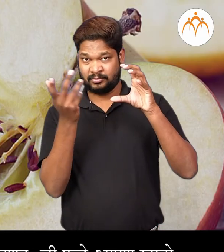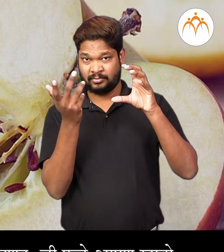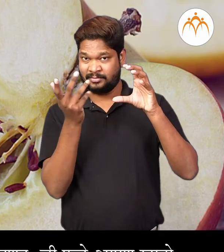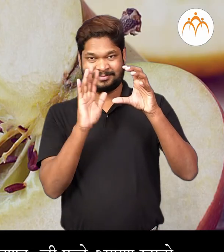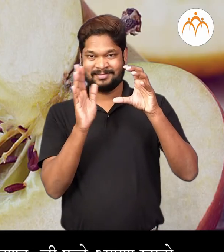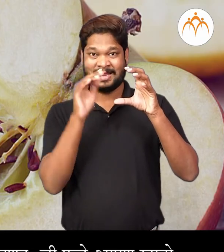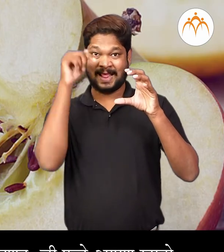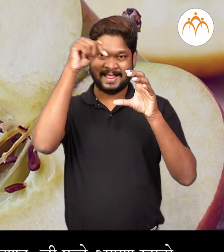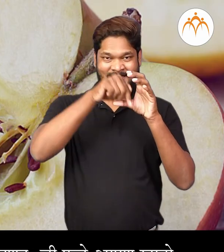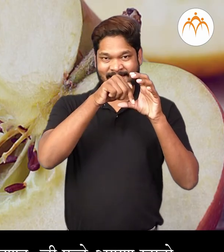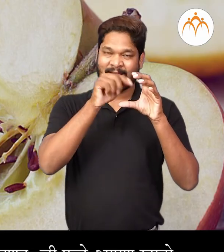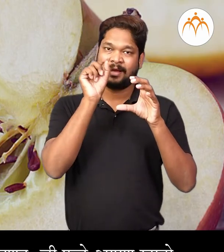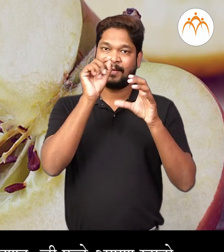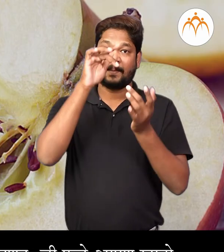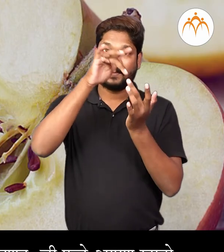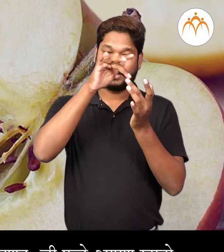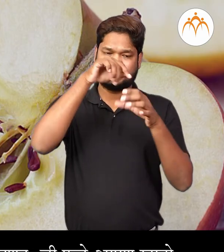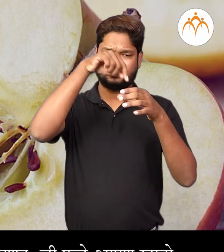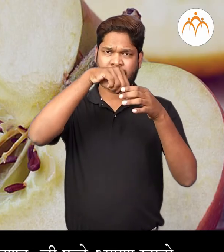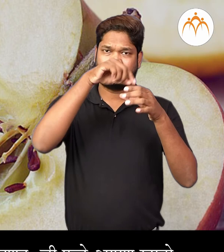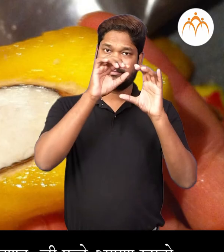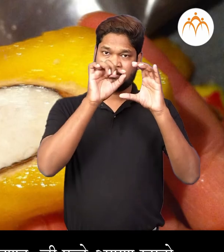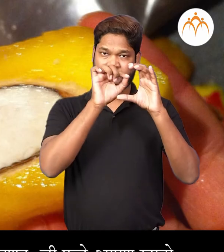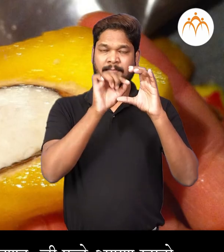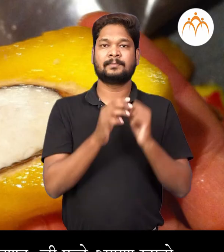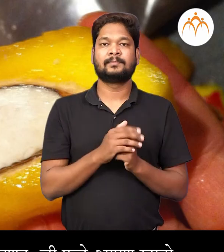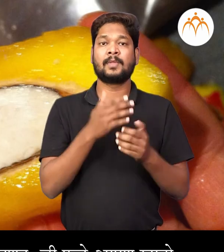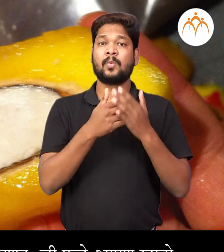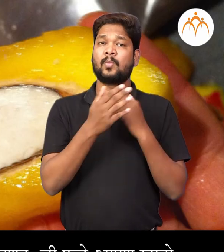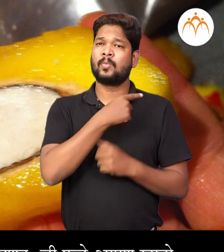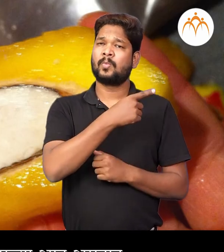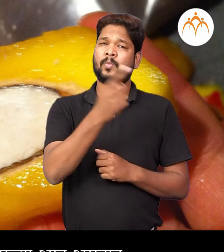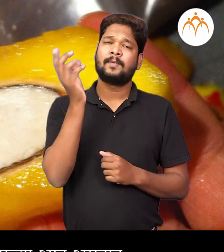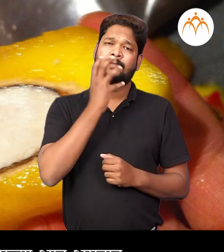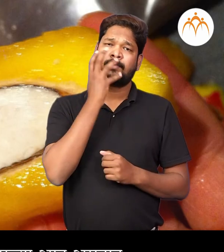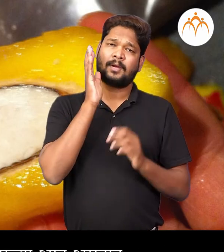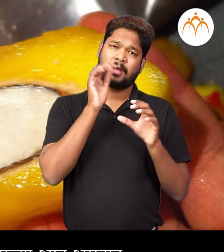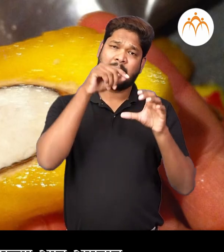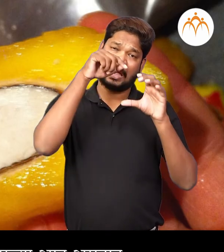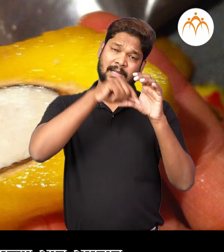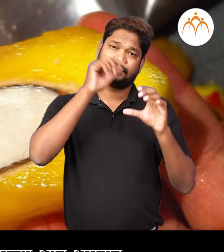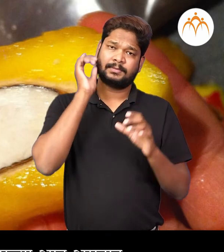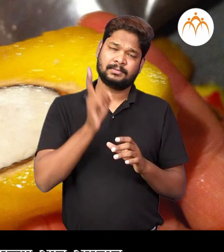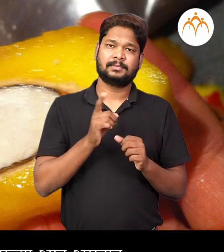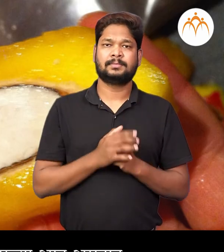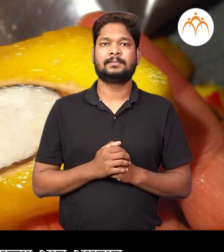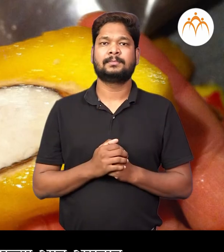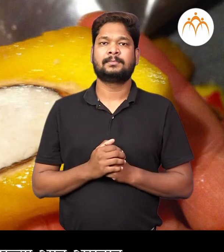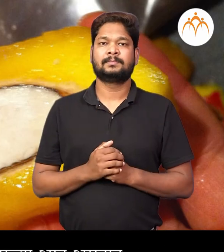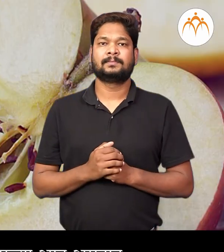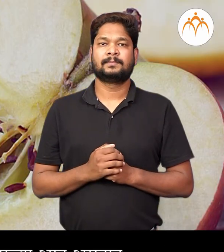बिया फड़ाचा आत असतात। मनुन जी फड़े आपन खातो, तेंचा बिया सहसा फड़ाचा आत